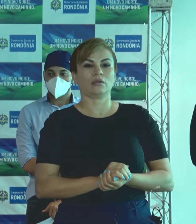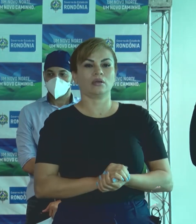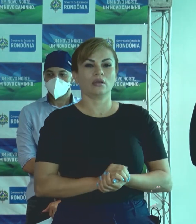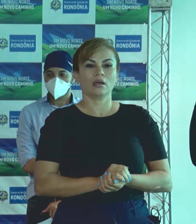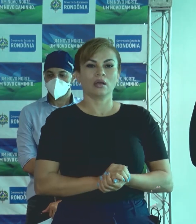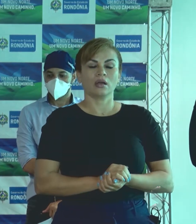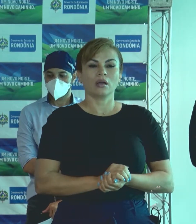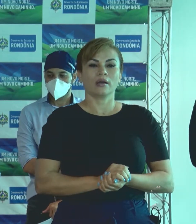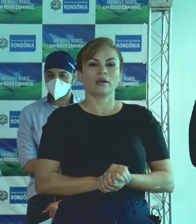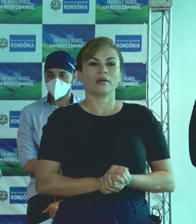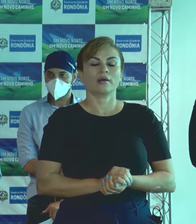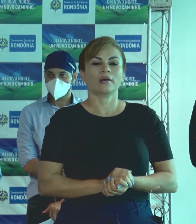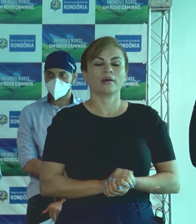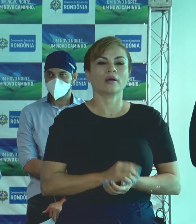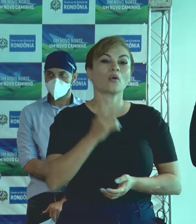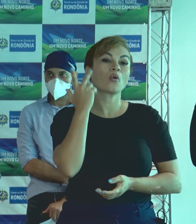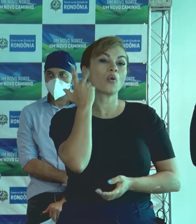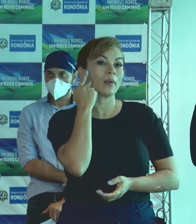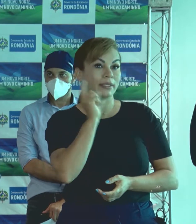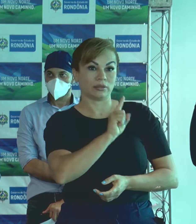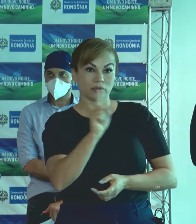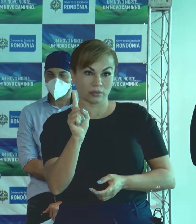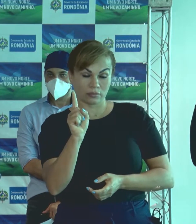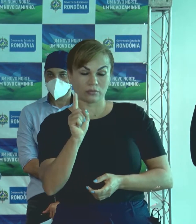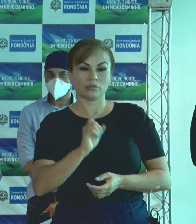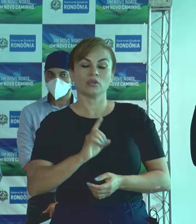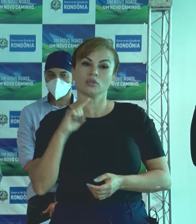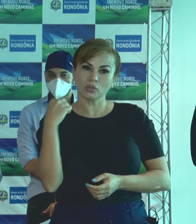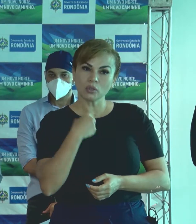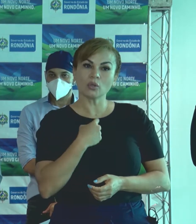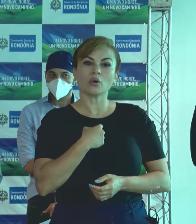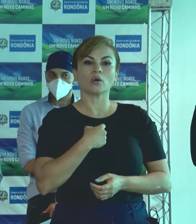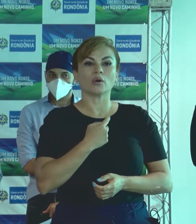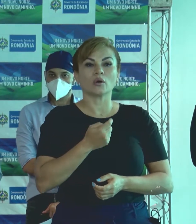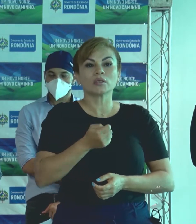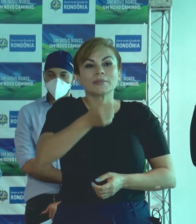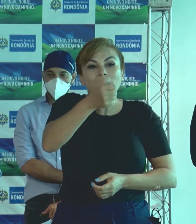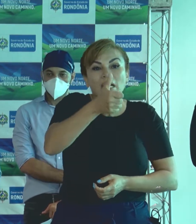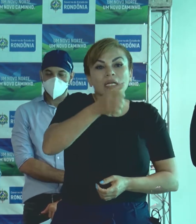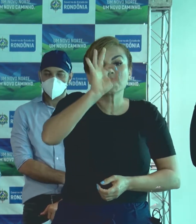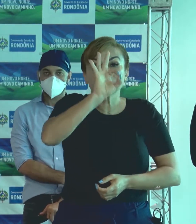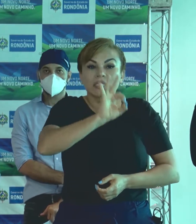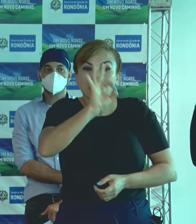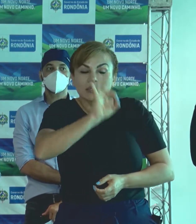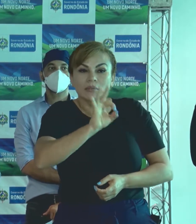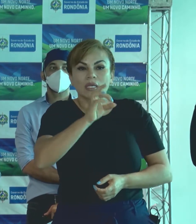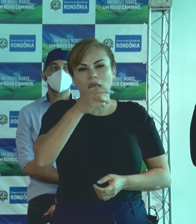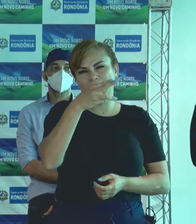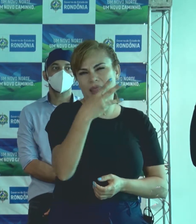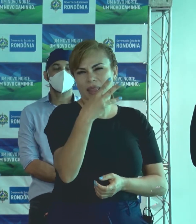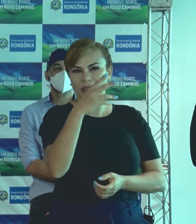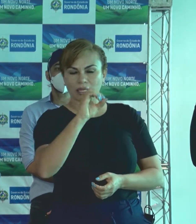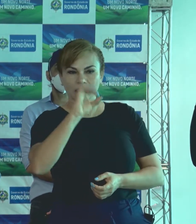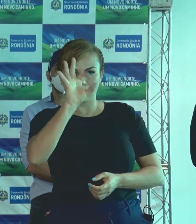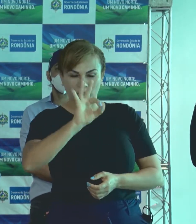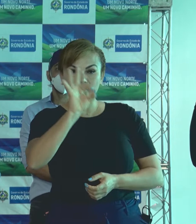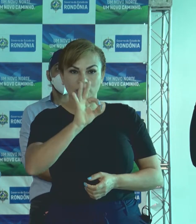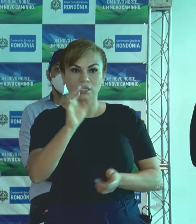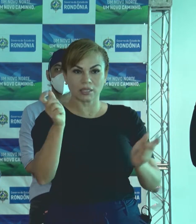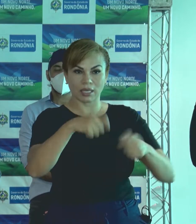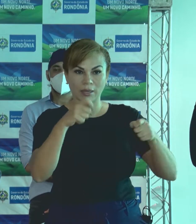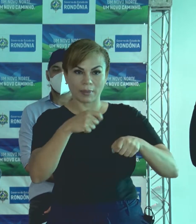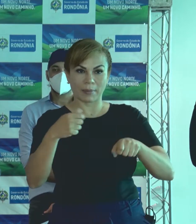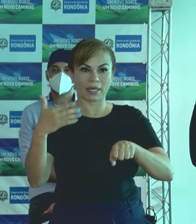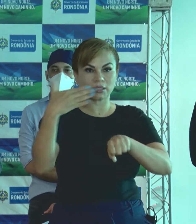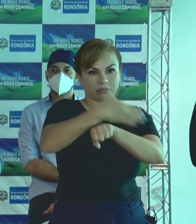Normalmente, entre aspas, nós limitamos um percentual de 30% da capacidade daquele local